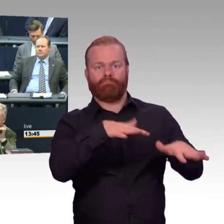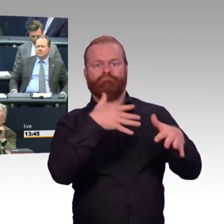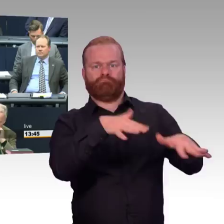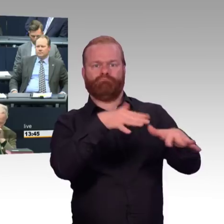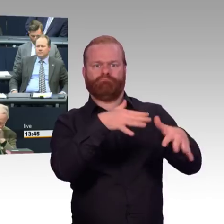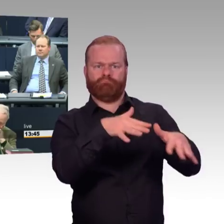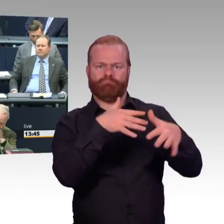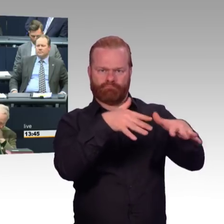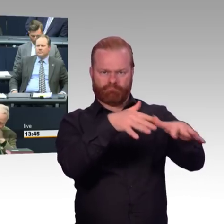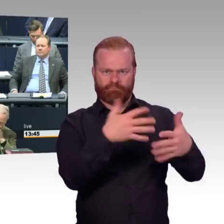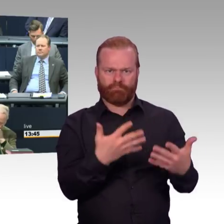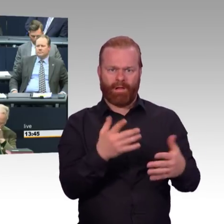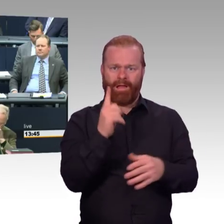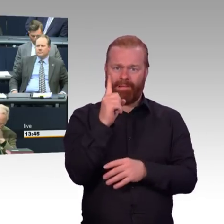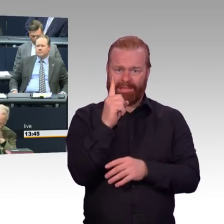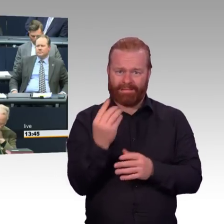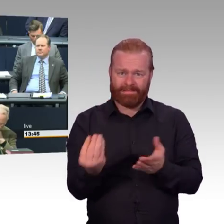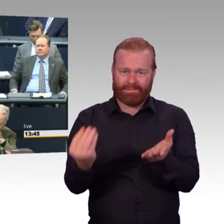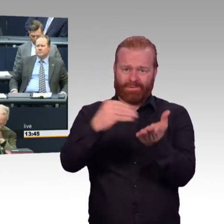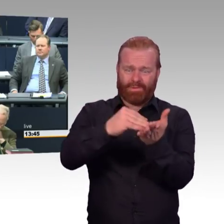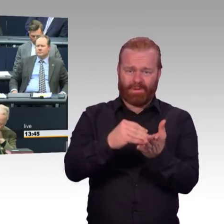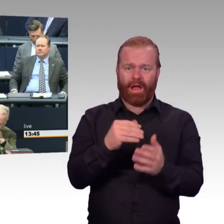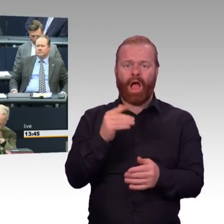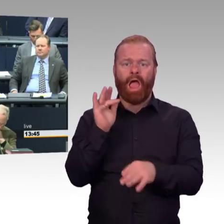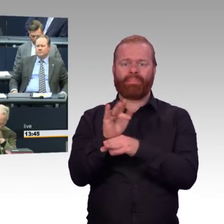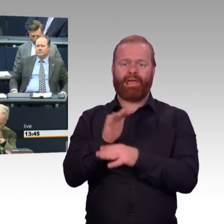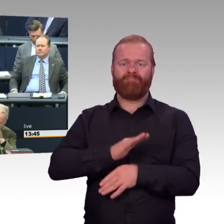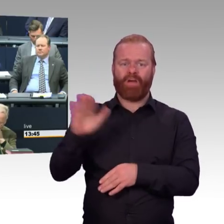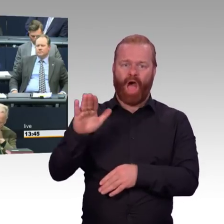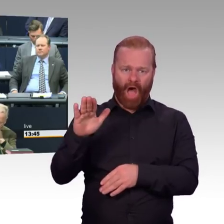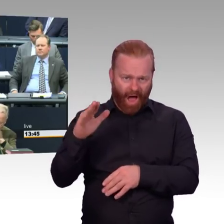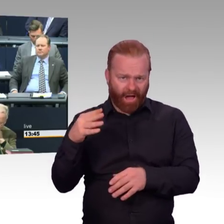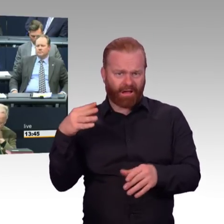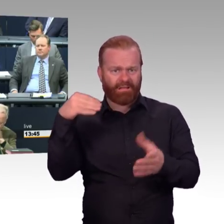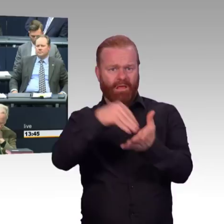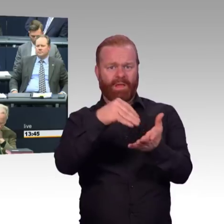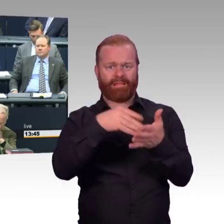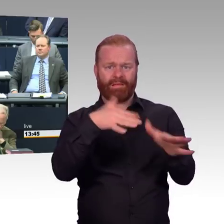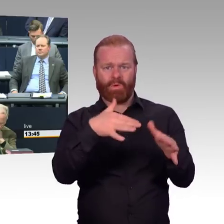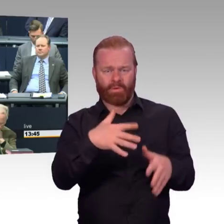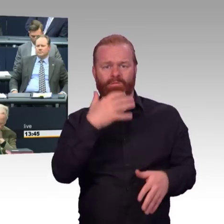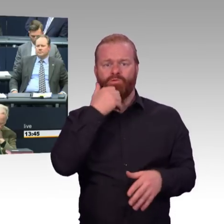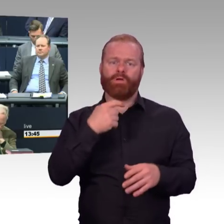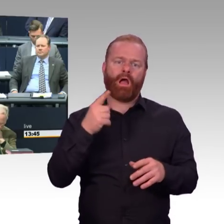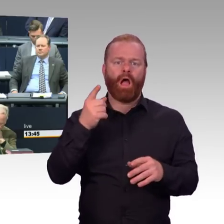die dort mitlaufen und ob die Initiatoren dieser No Education Friday Streiks wirklich